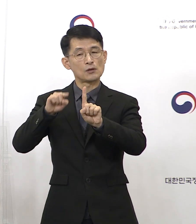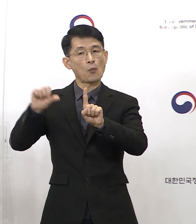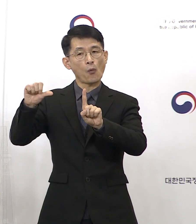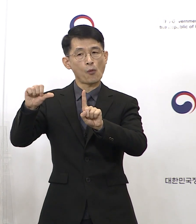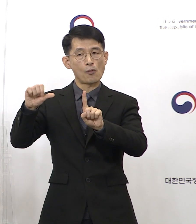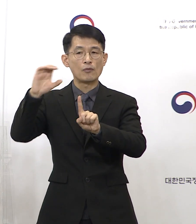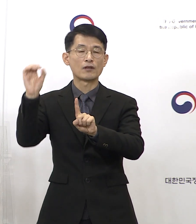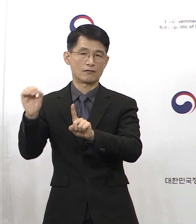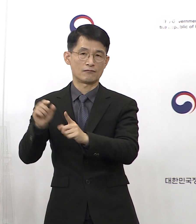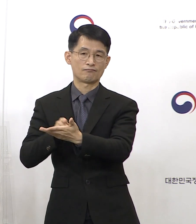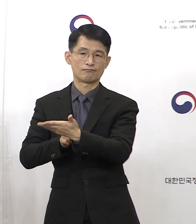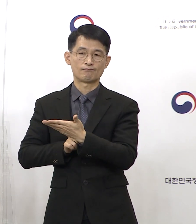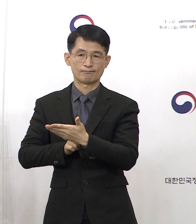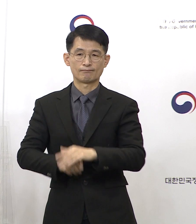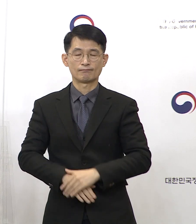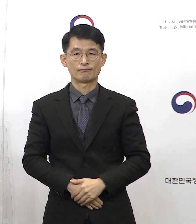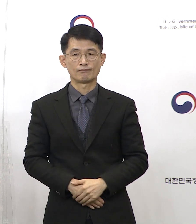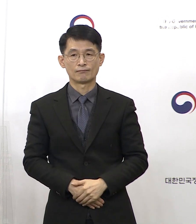확인되었습니다.